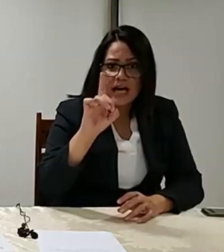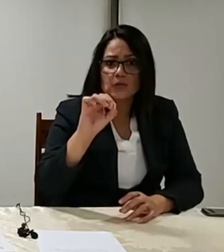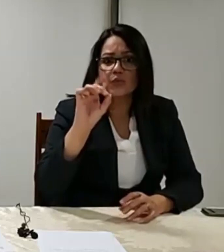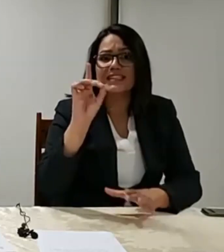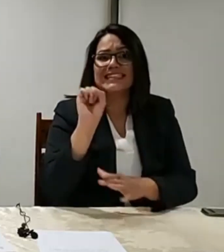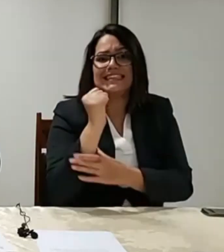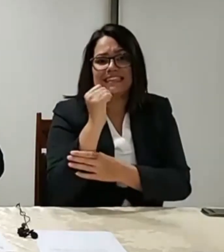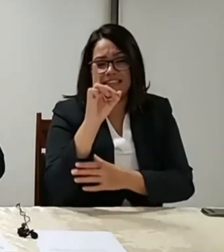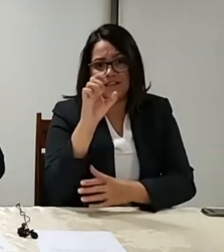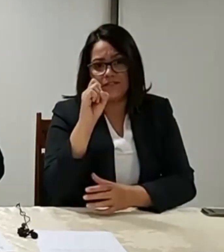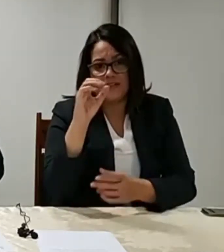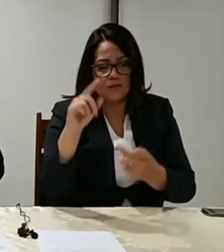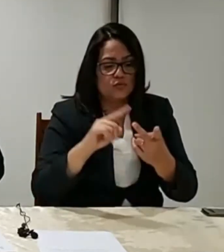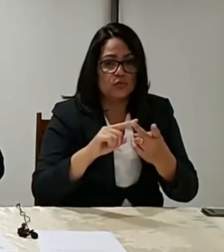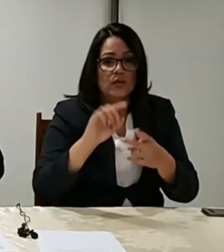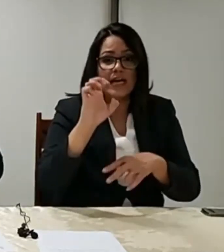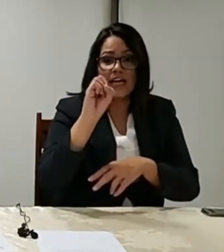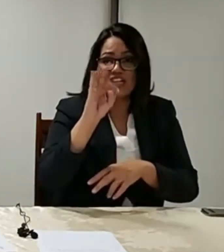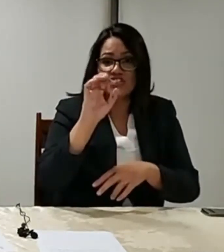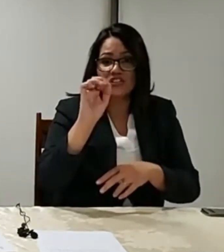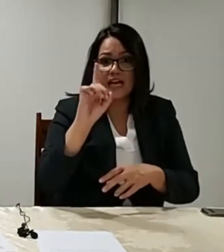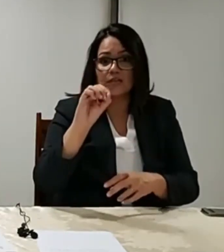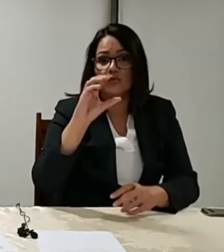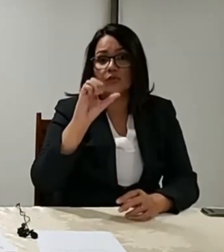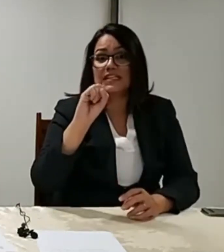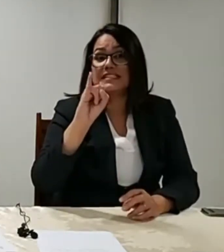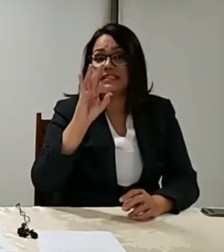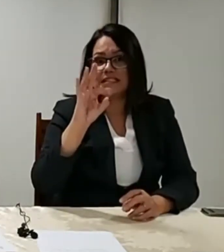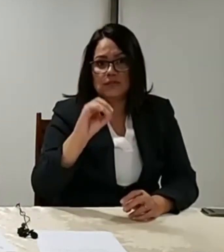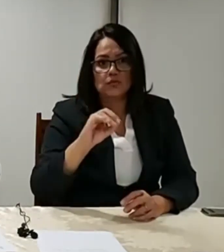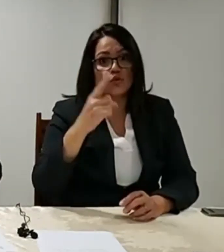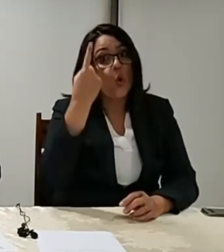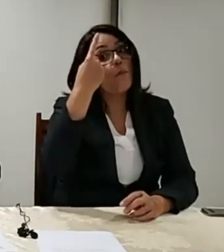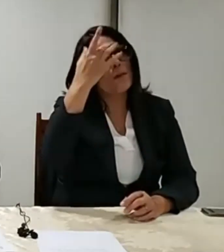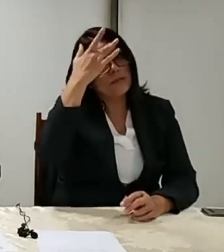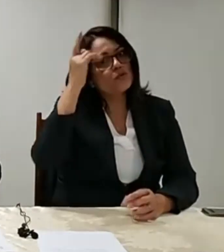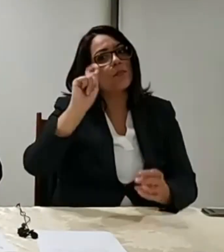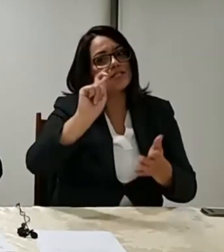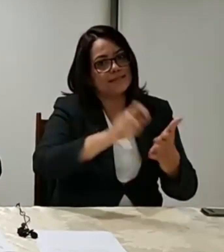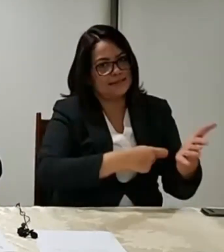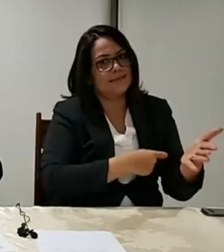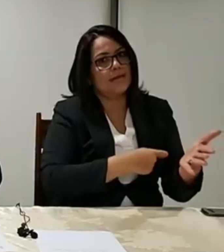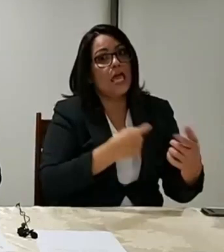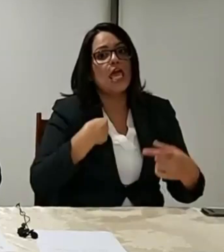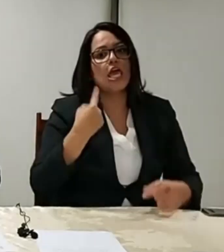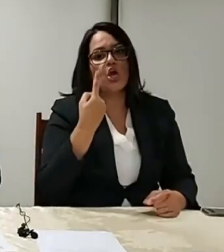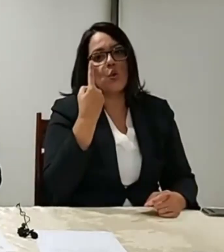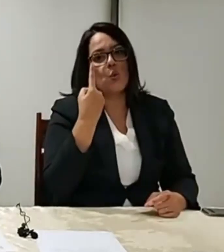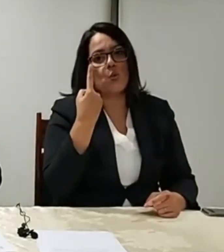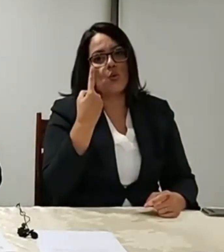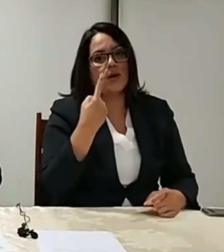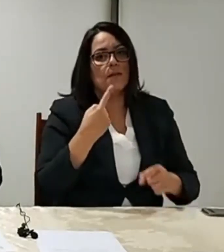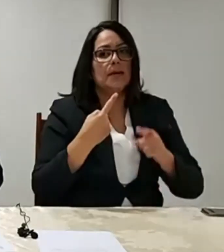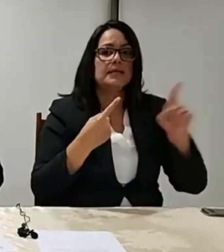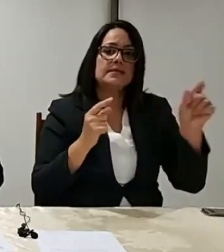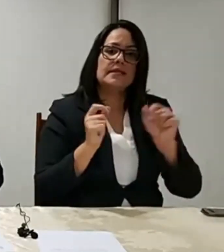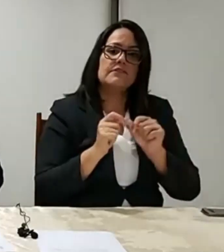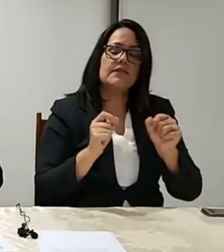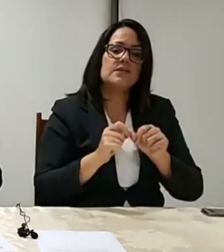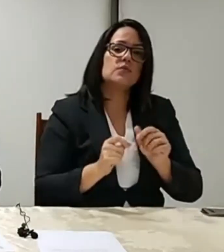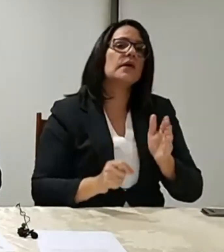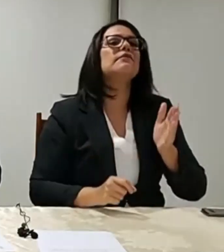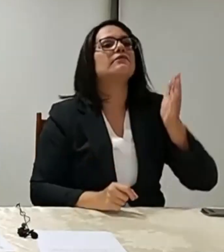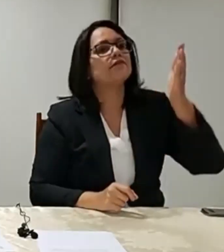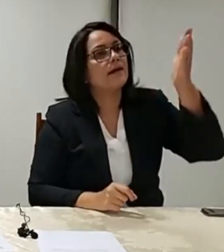pessoa pode decretar. Eu. Mas, quando eu assino o decreto de defesa de sítio, ele vai para dentro do